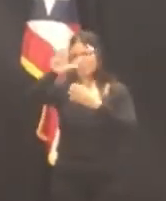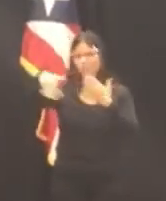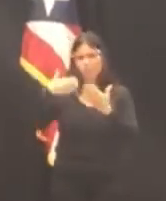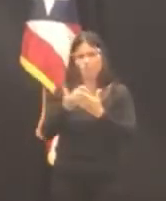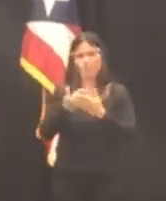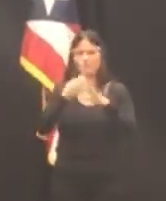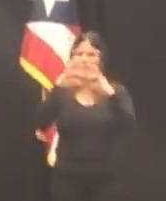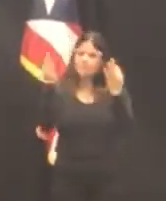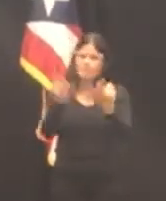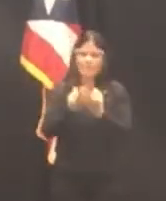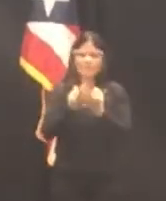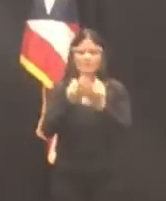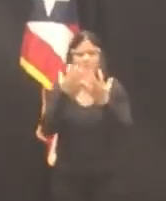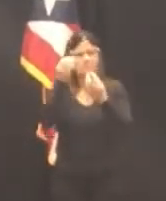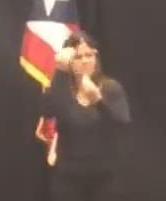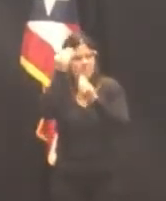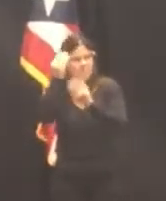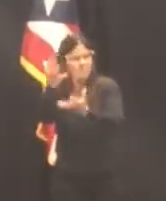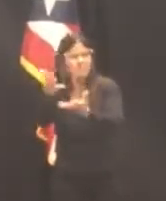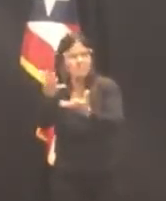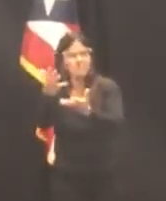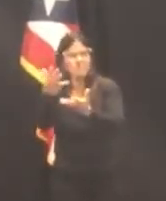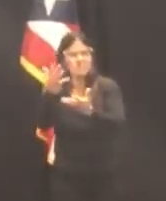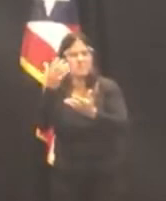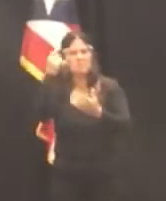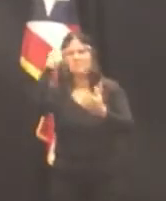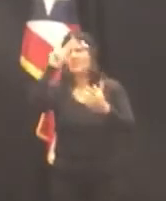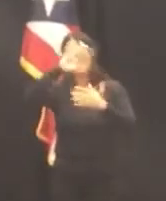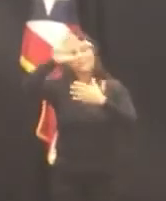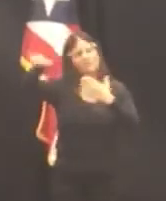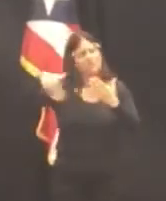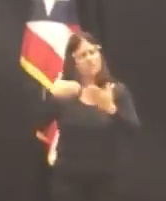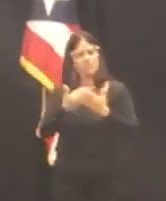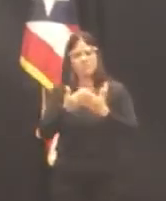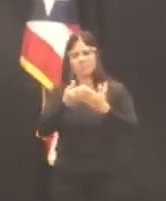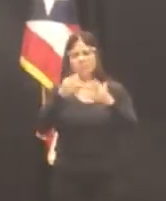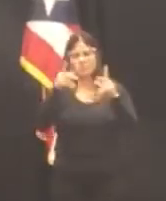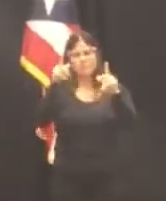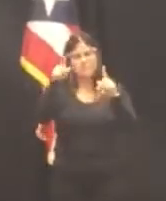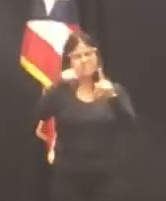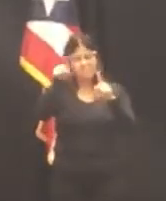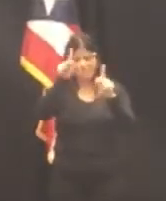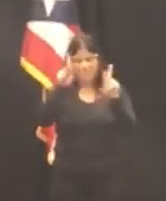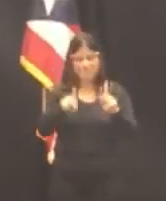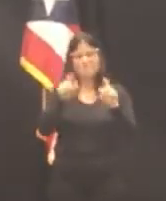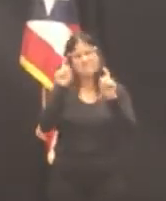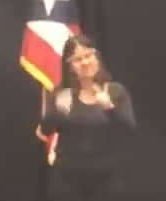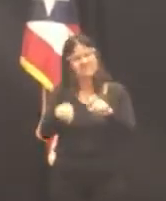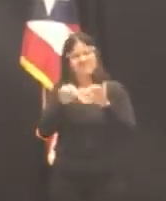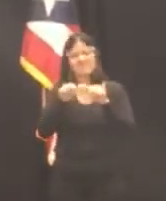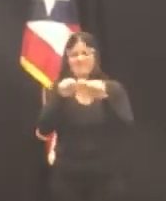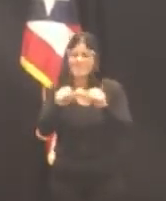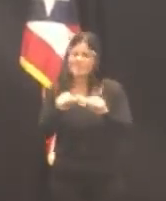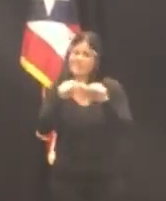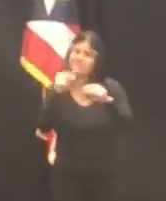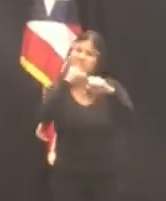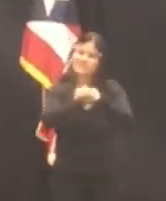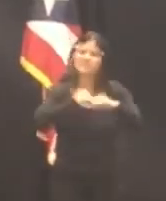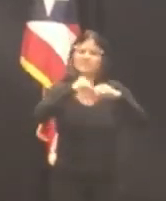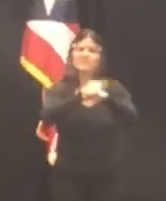y un mensaje para todos los puertorriqueños, que tenemos que continuar la lucha contra el COVID-19.